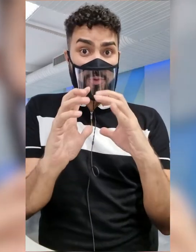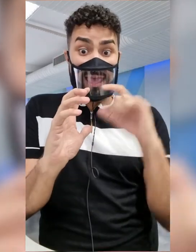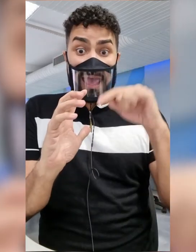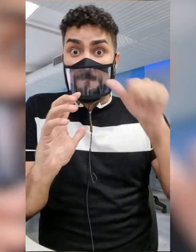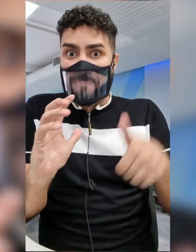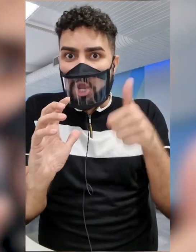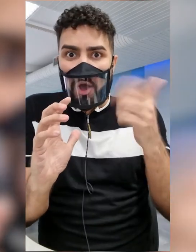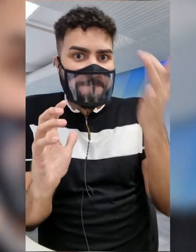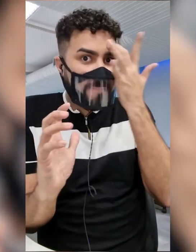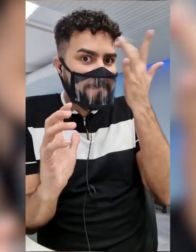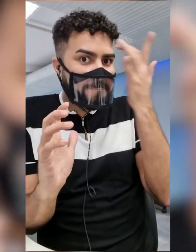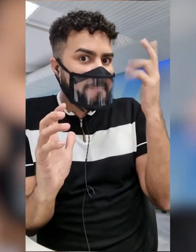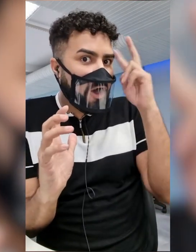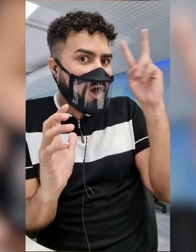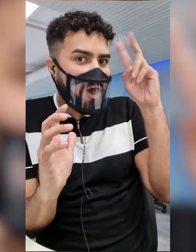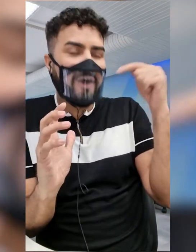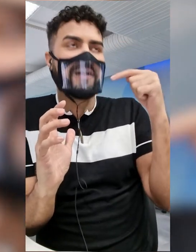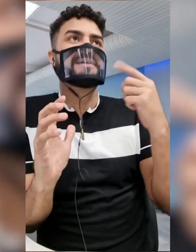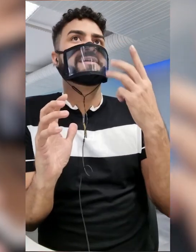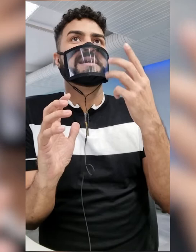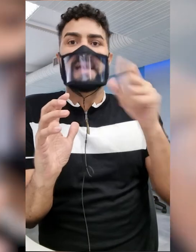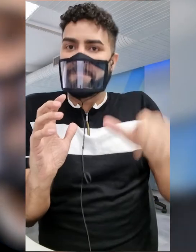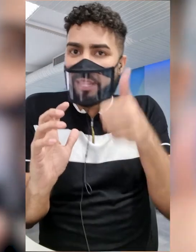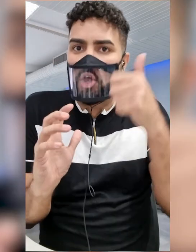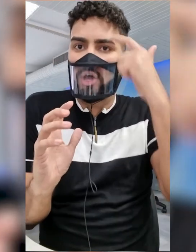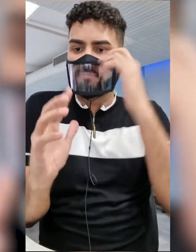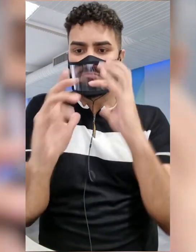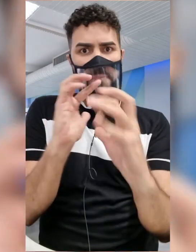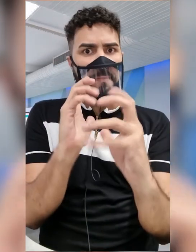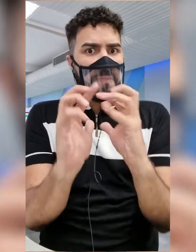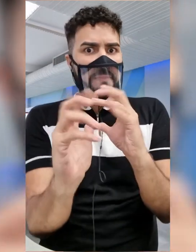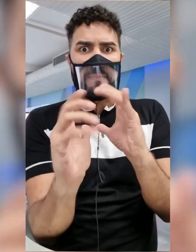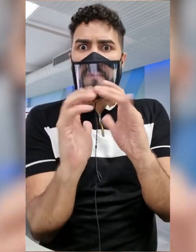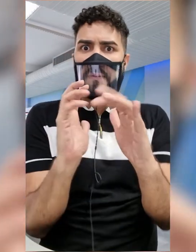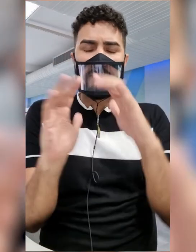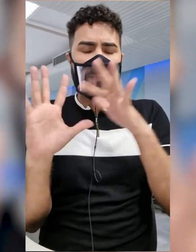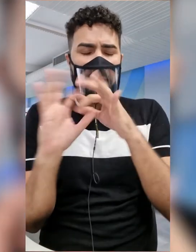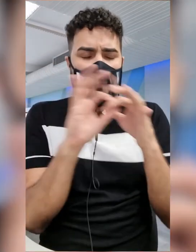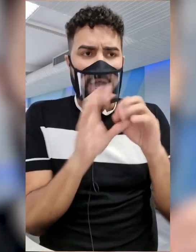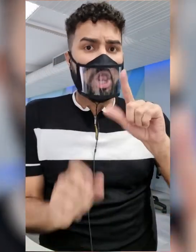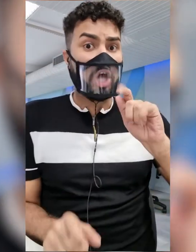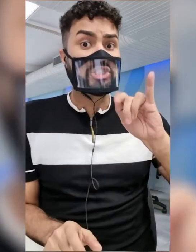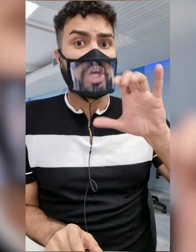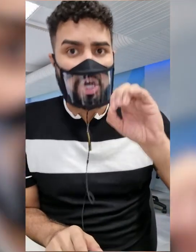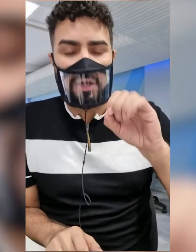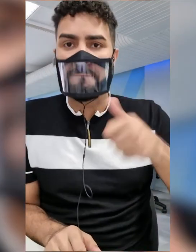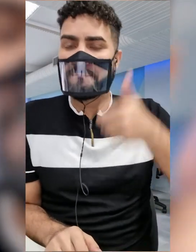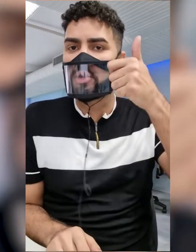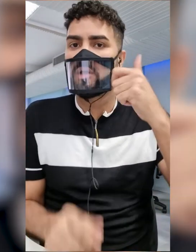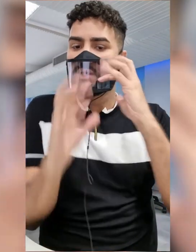memória, ela tem uma melhora no seu desempenho, nos seus raciocínios lógicos, porque o exercício físico